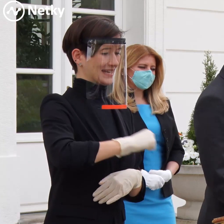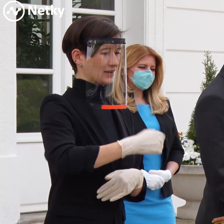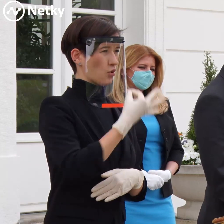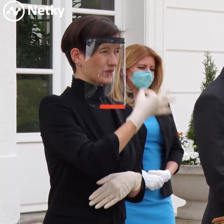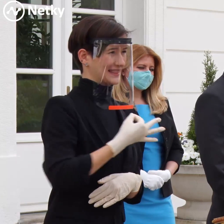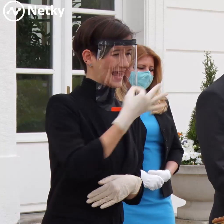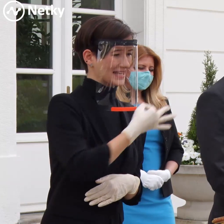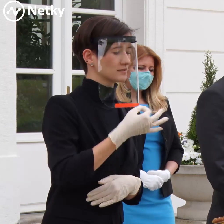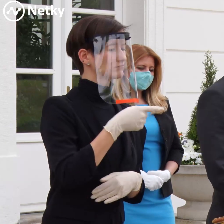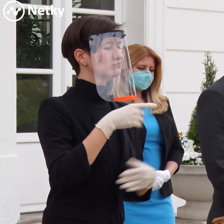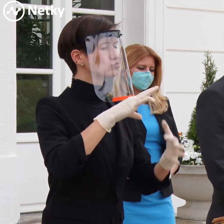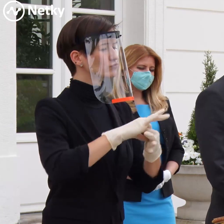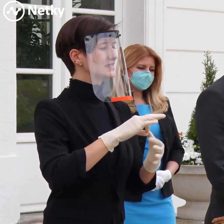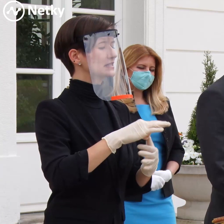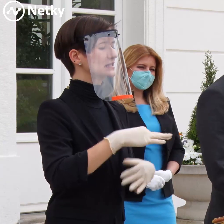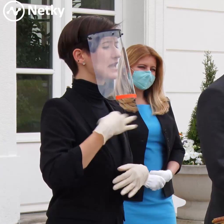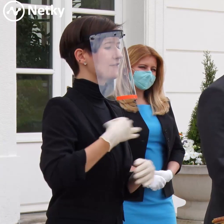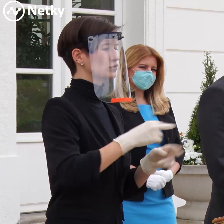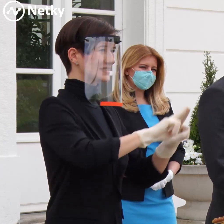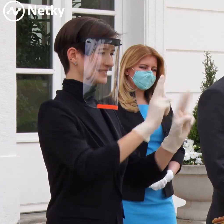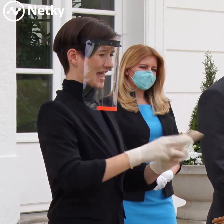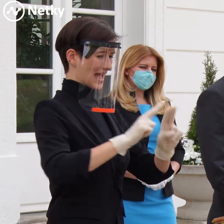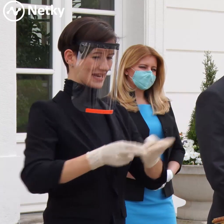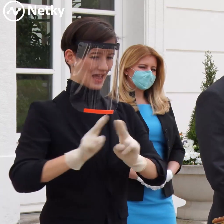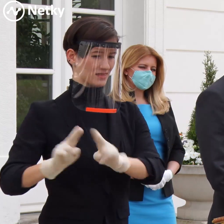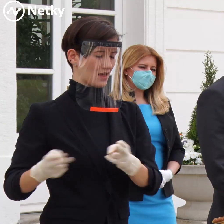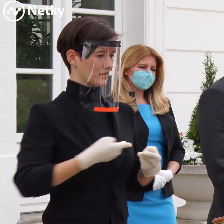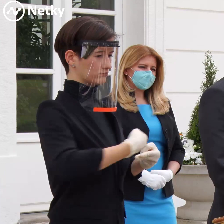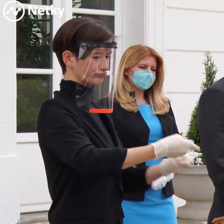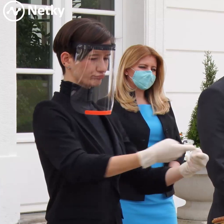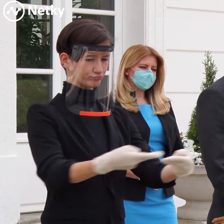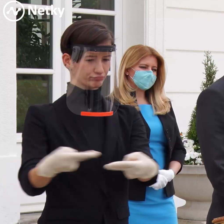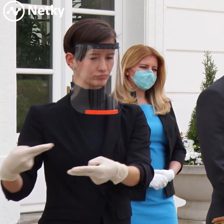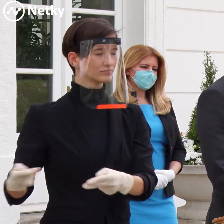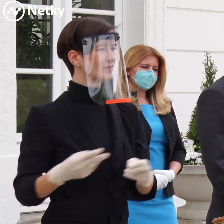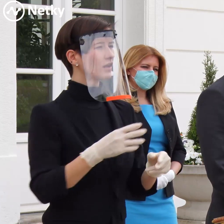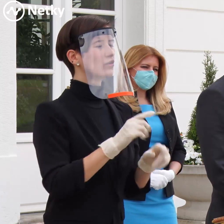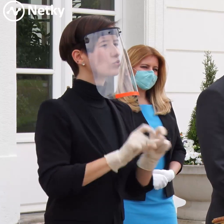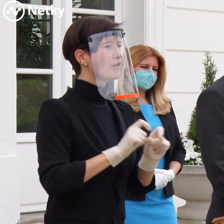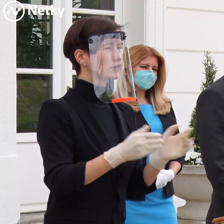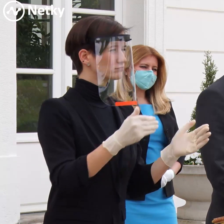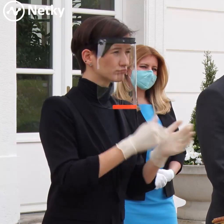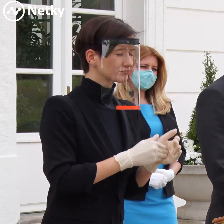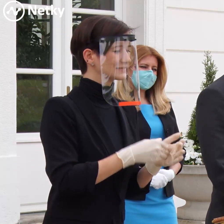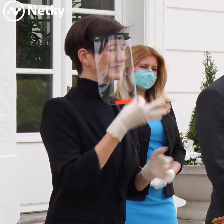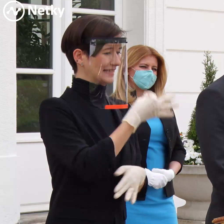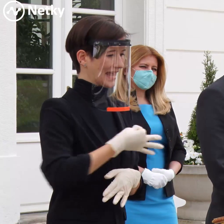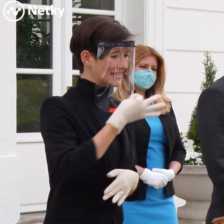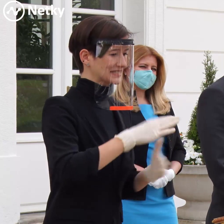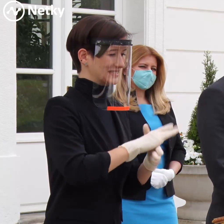jednotlivých zdravotníckých zariadeniach, aby boli testovaní zamestnanci, personál, ale aj pacienti, ktorí budú prichádzať.